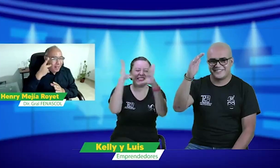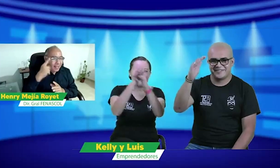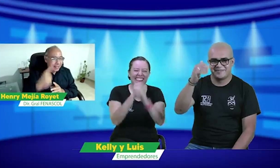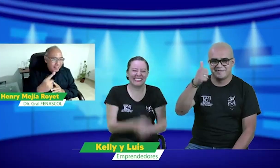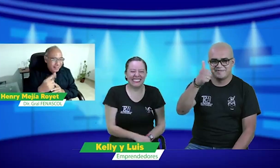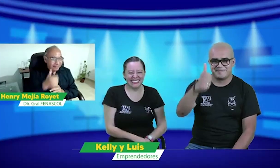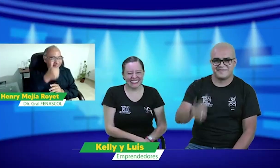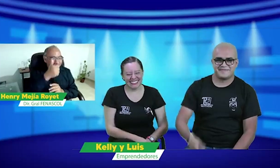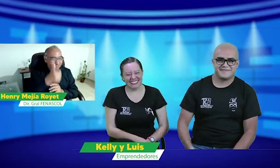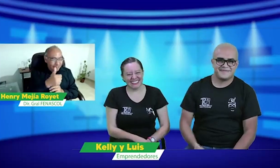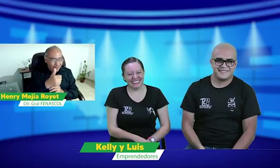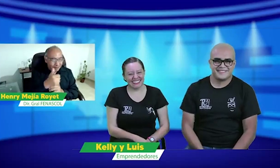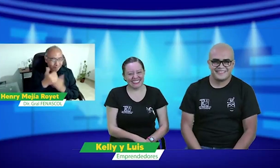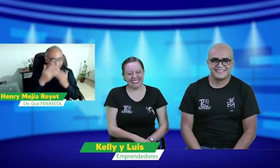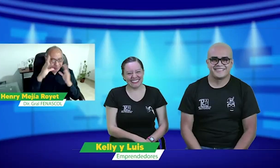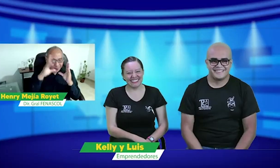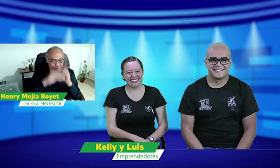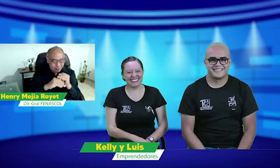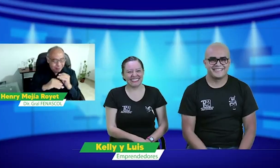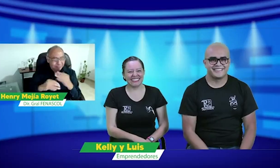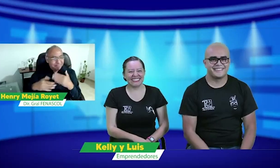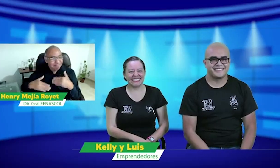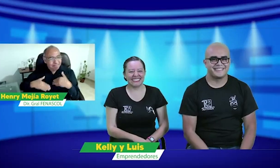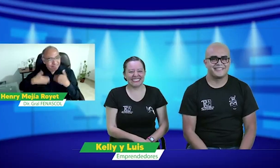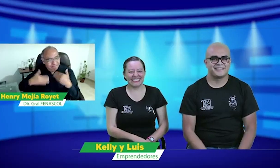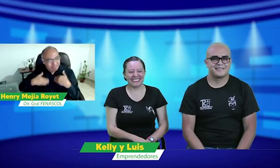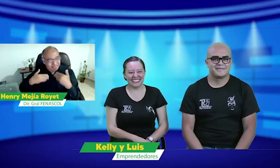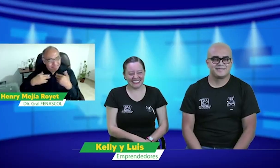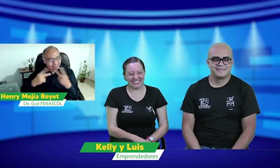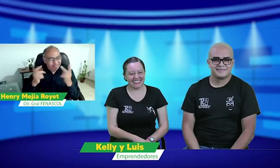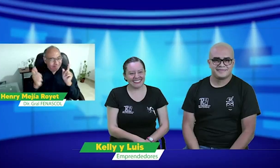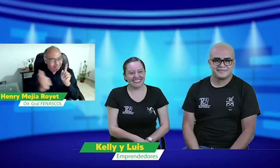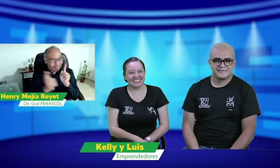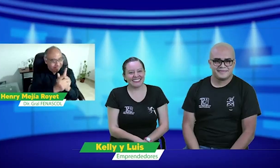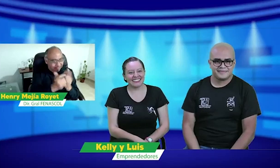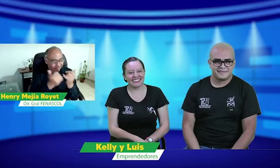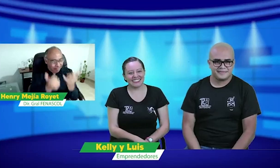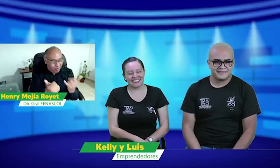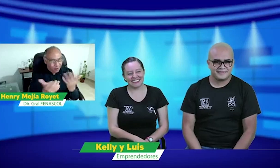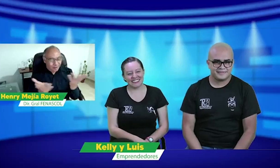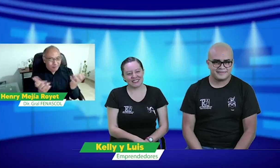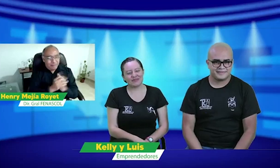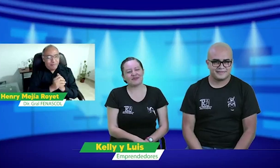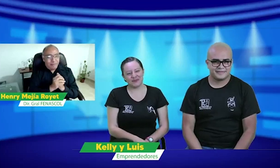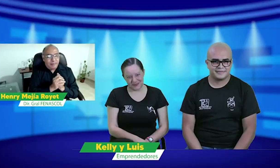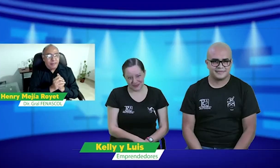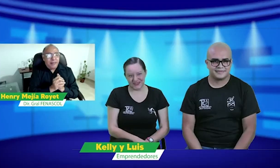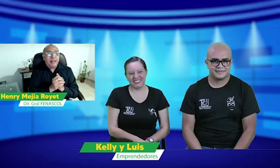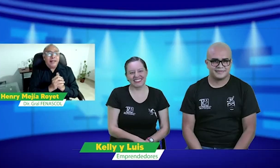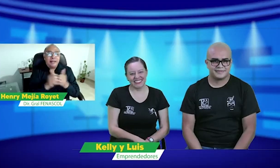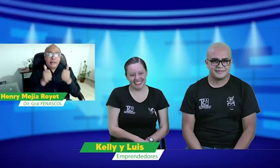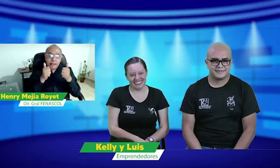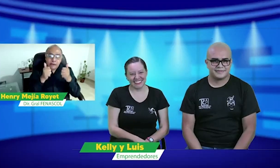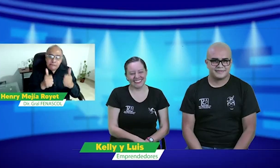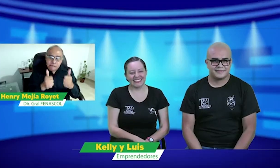Hola, Kelly. Buenas noches. Es un gusto poder estar contigo. Claro que sí.